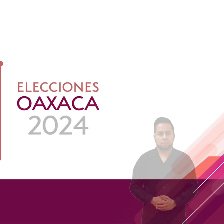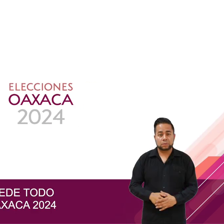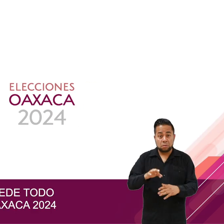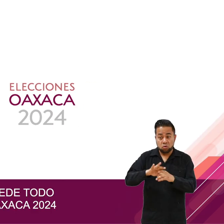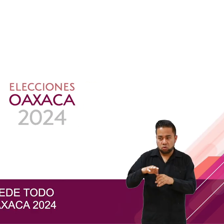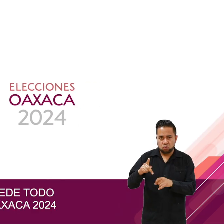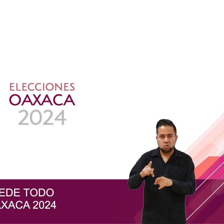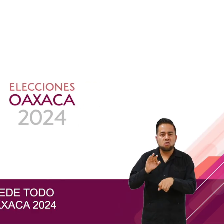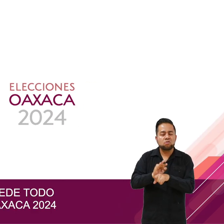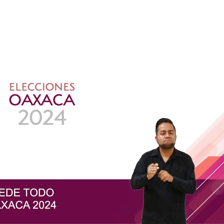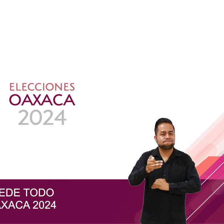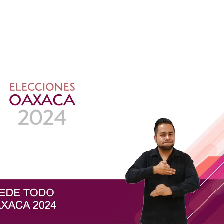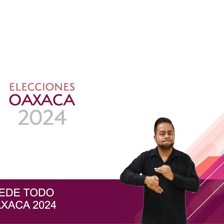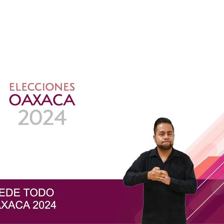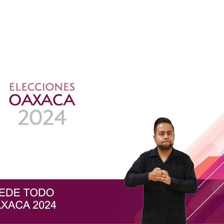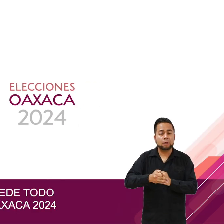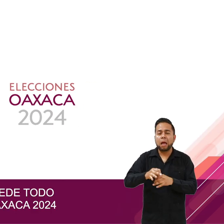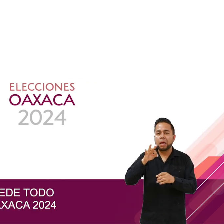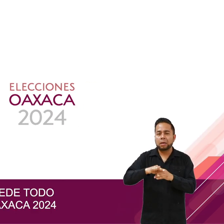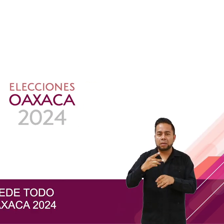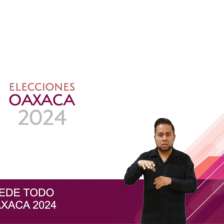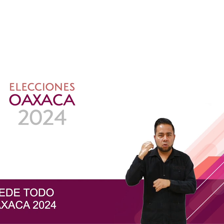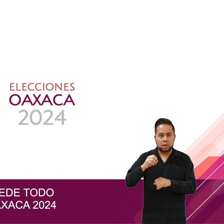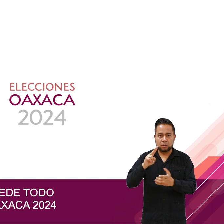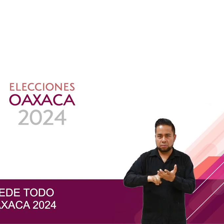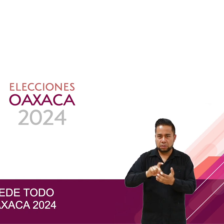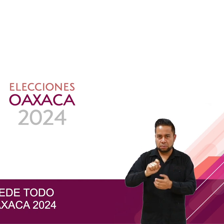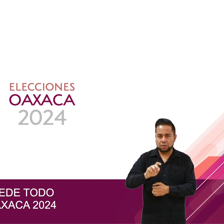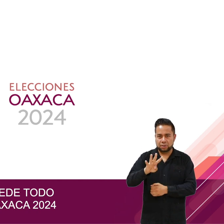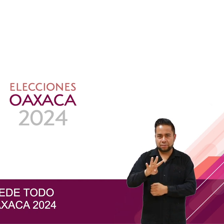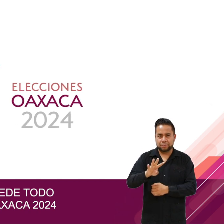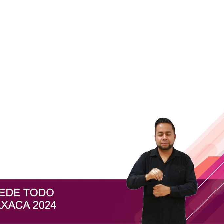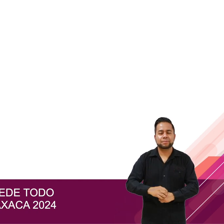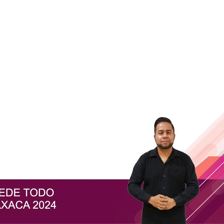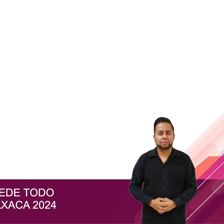Tu voto lo puede todo. Elecciones Oaxaca 2024.